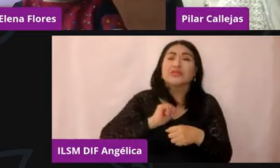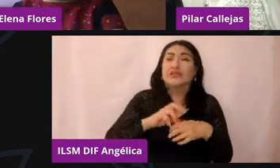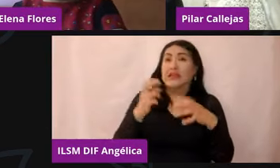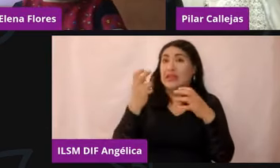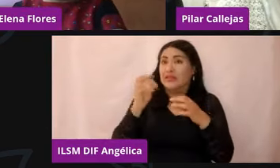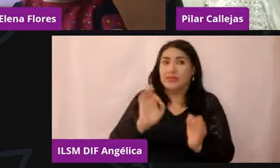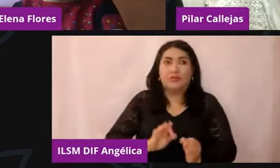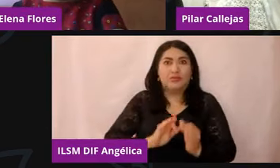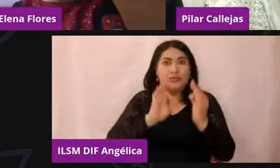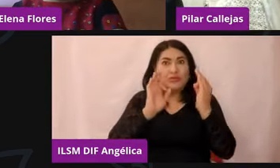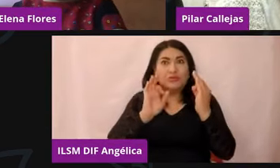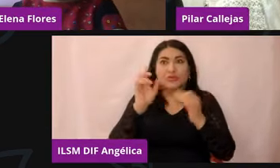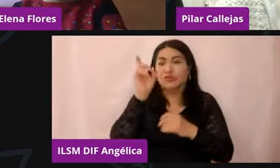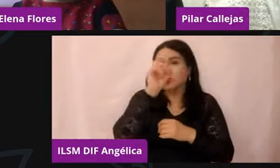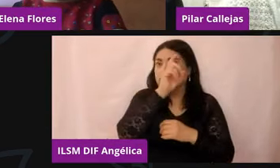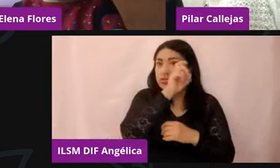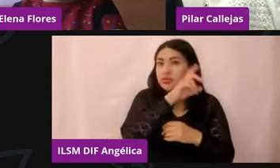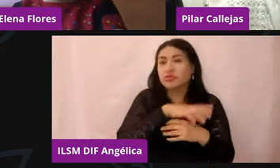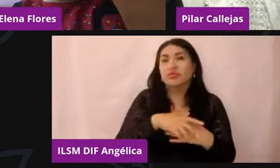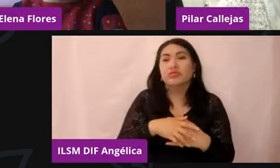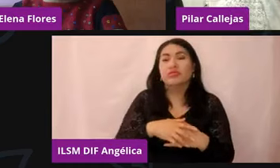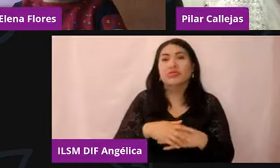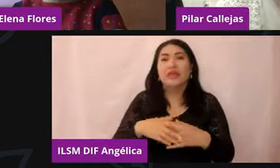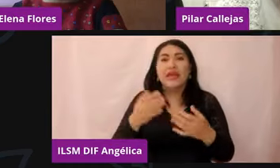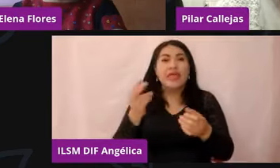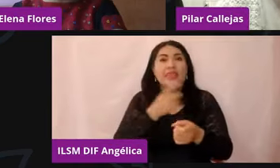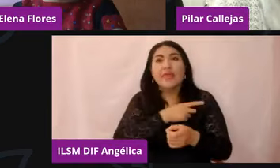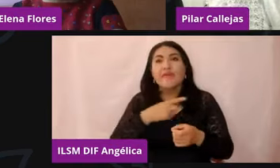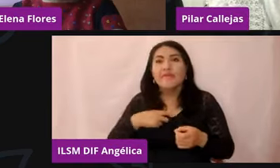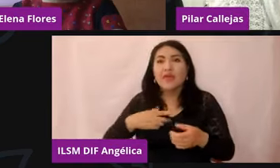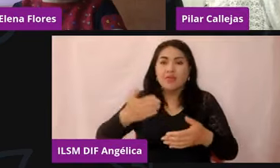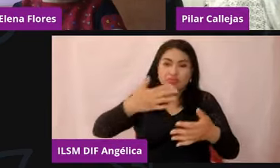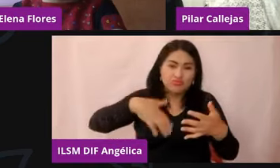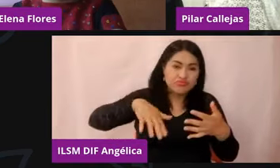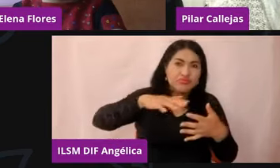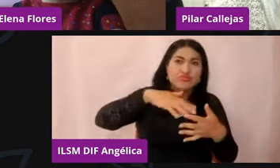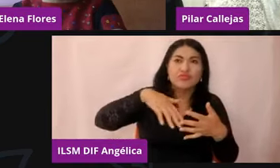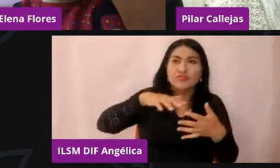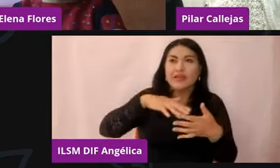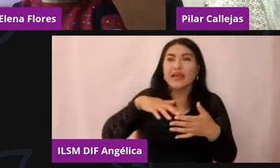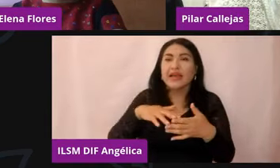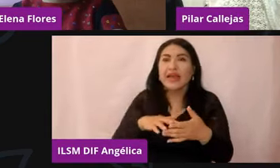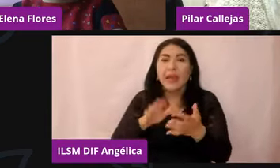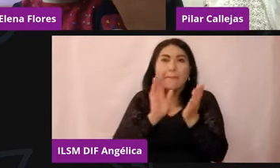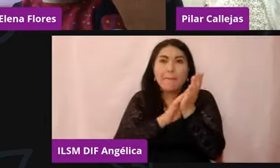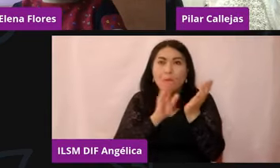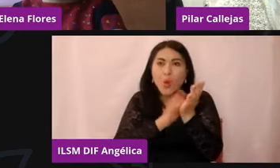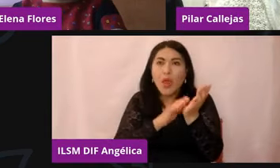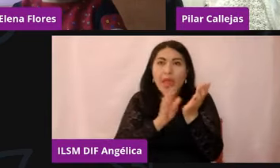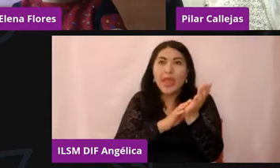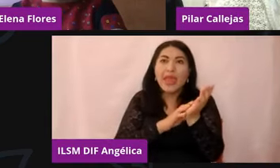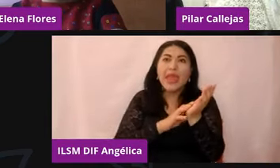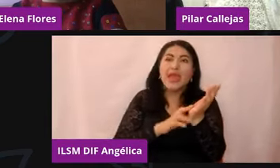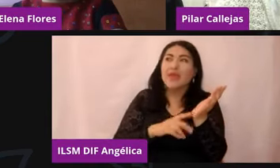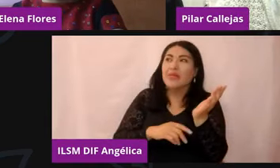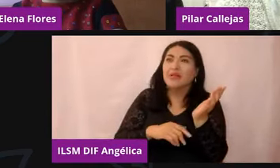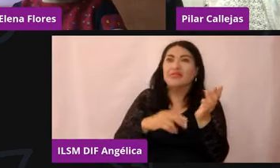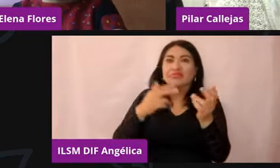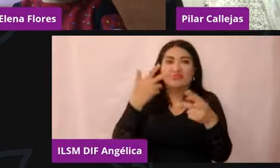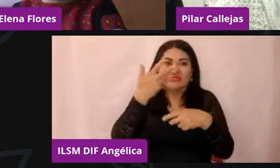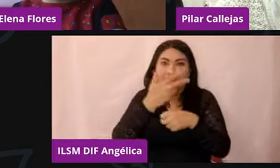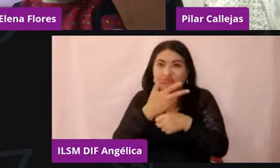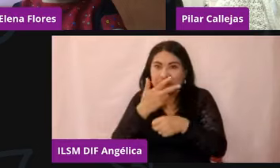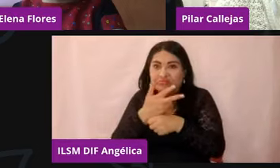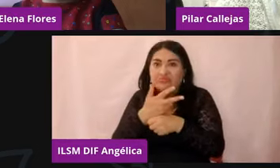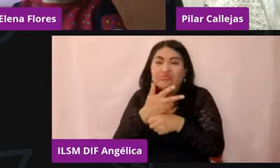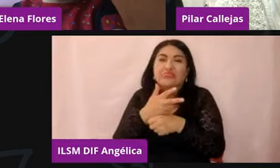buscando o estar viendo las evidencias que las mandaran porque eso les valida su trabajo y aparte de todo mantener la